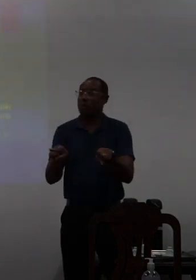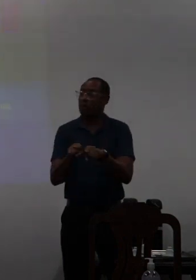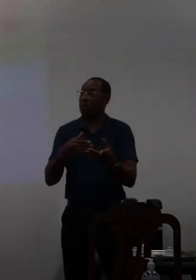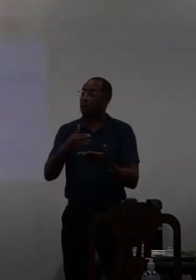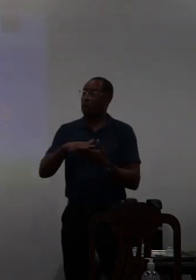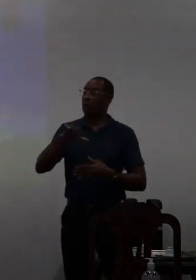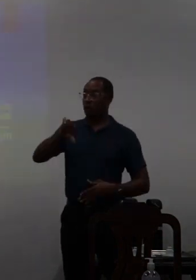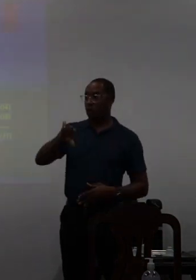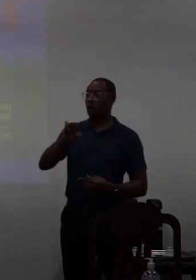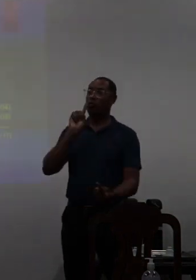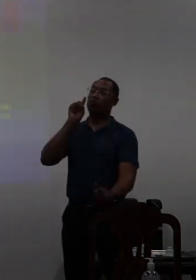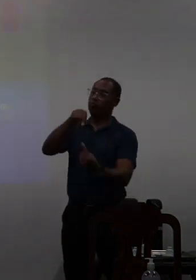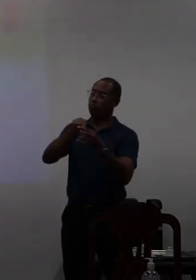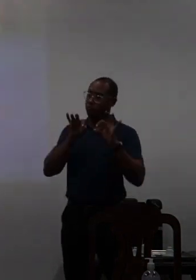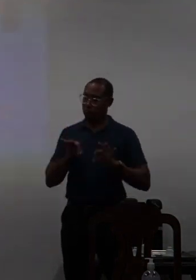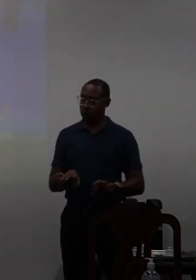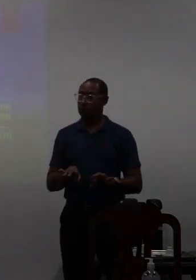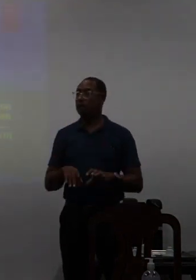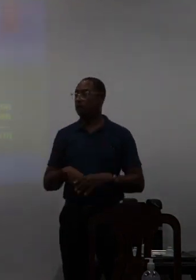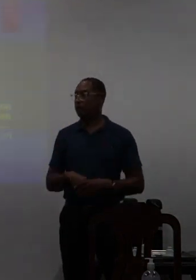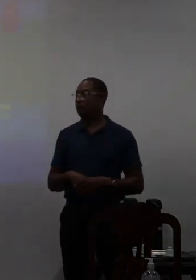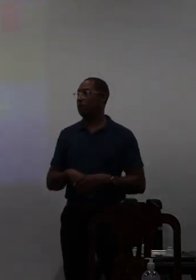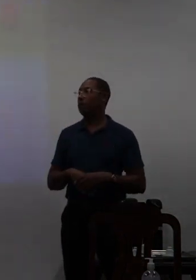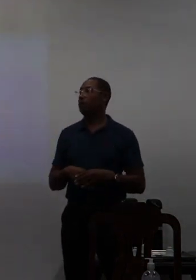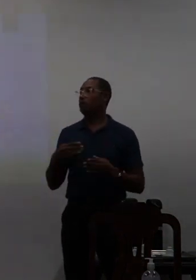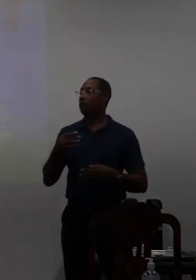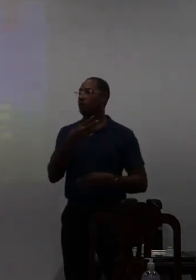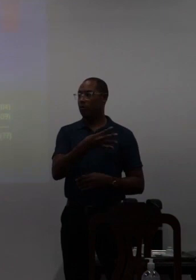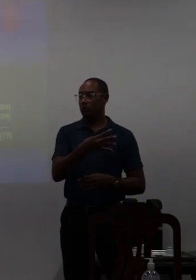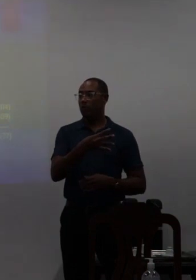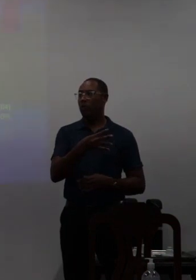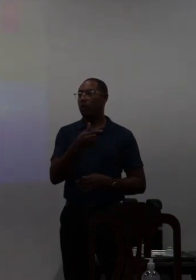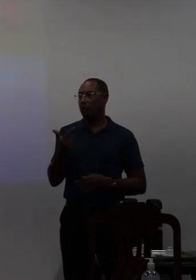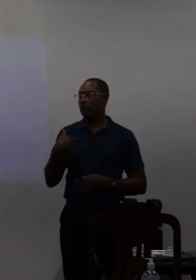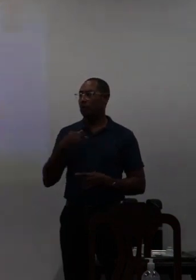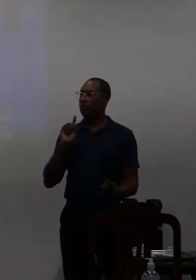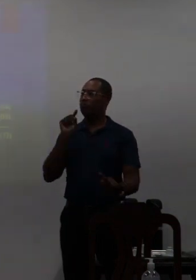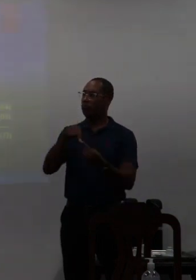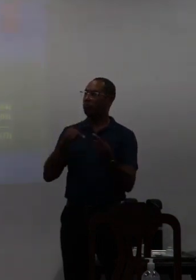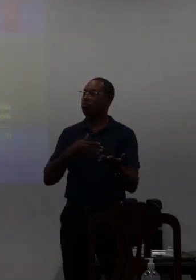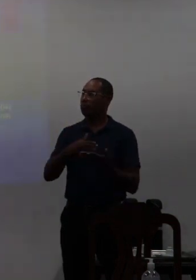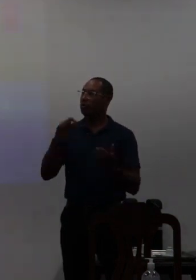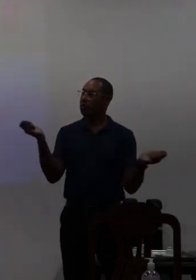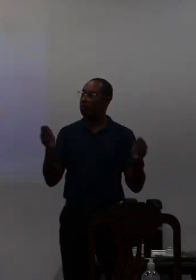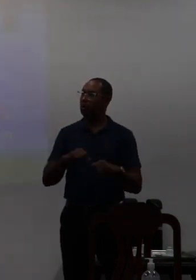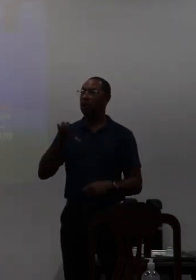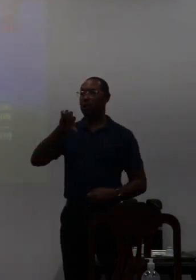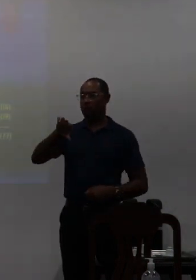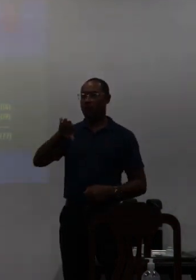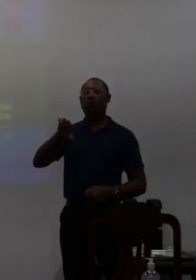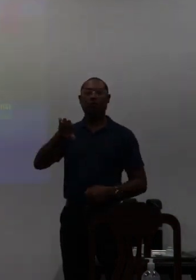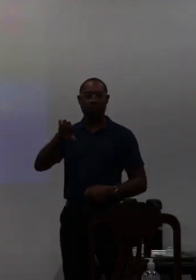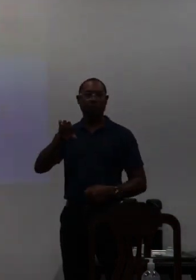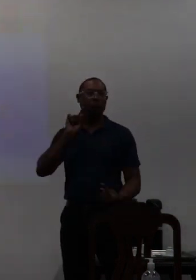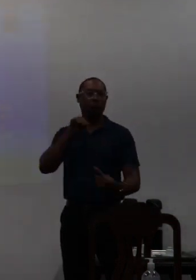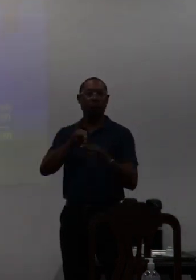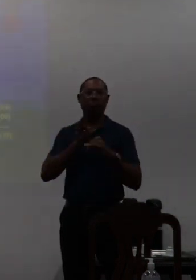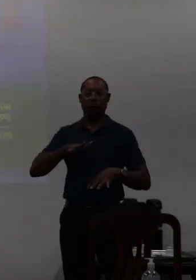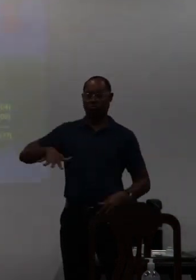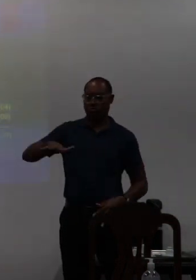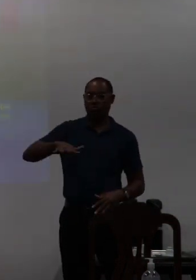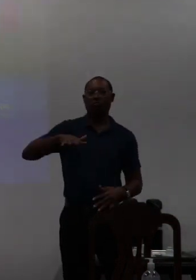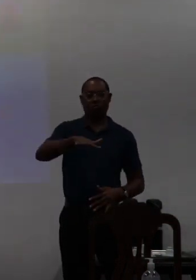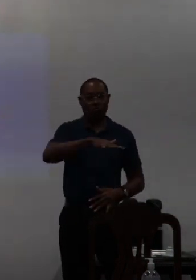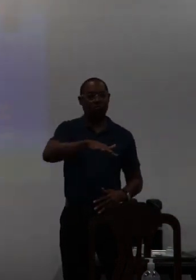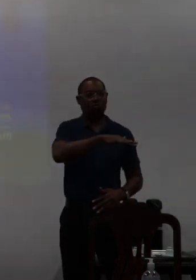nove objetivos então assim os 42 objetivos nós passamos a ter nove objetivos por área